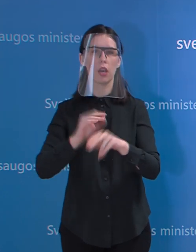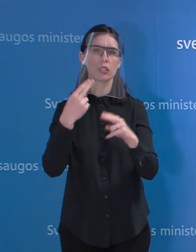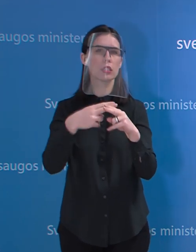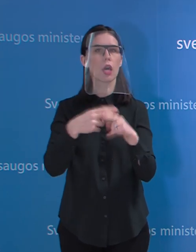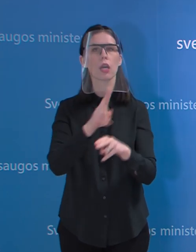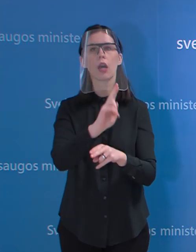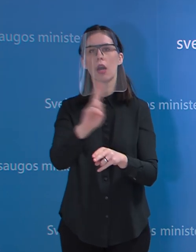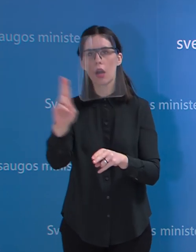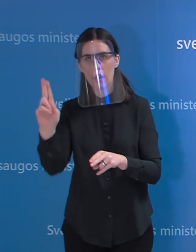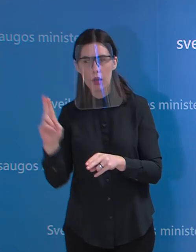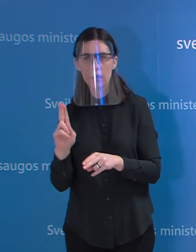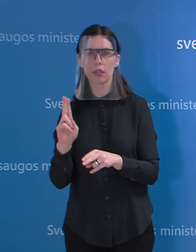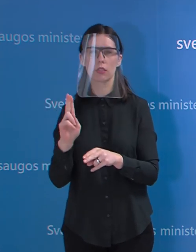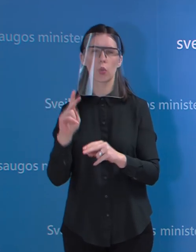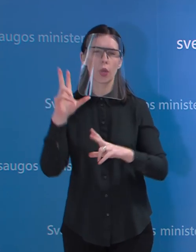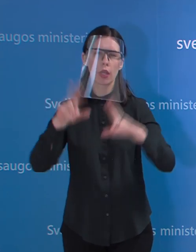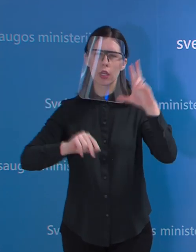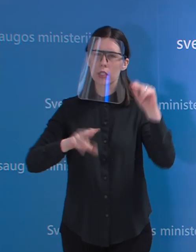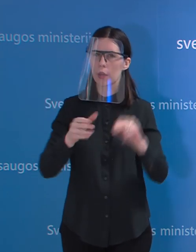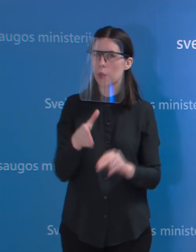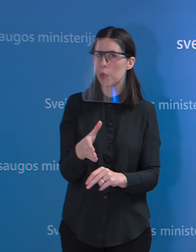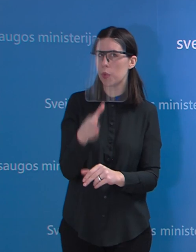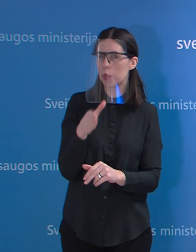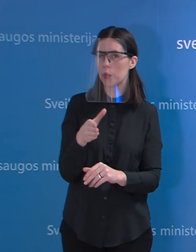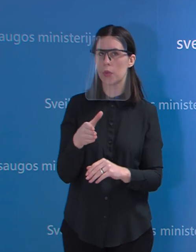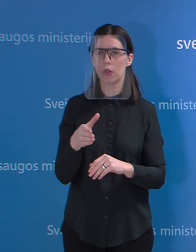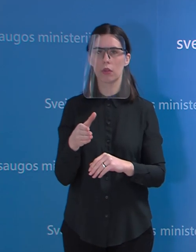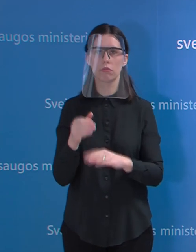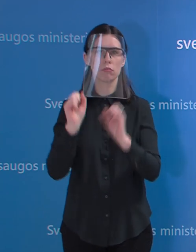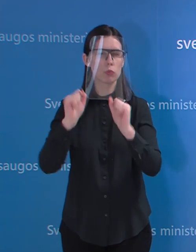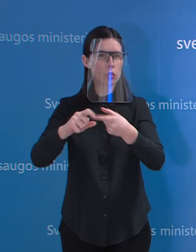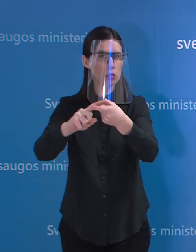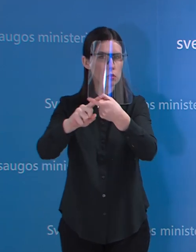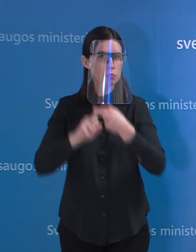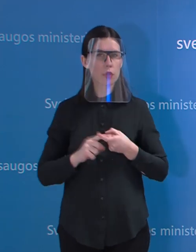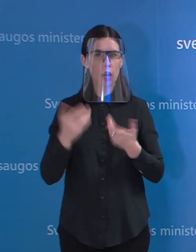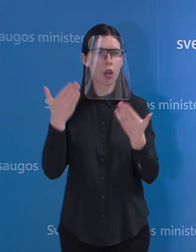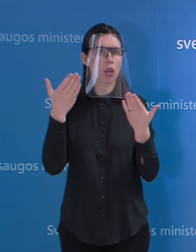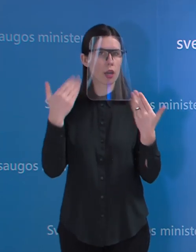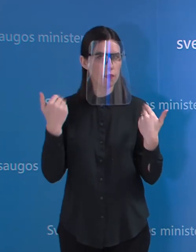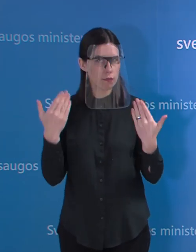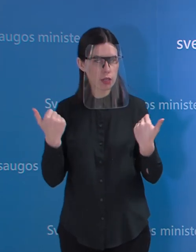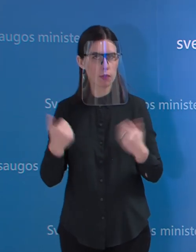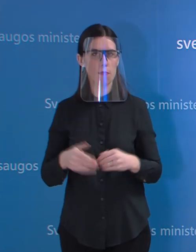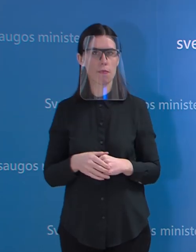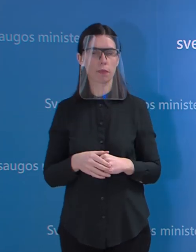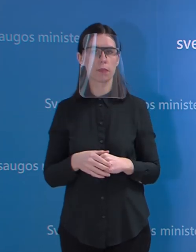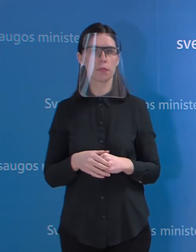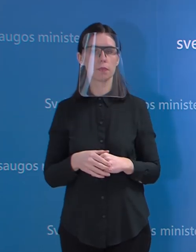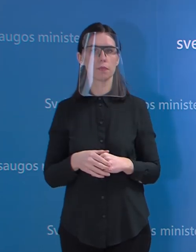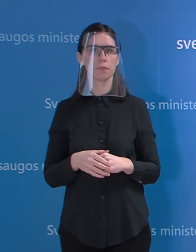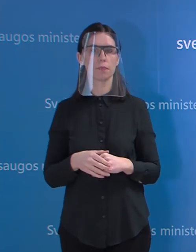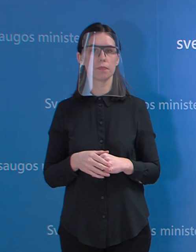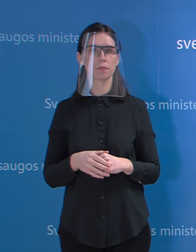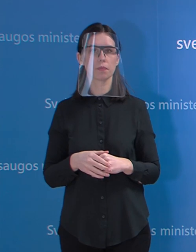na, kam yra didžiausia rizika susirgus šita koronavirusinė infekcija, kad